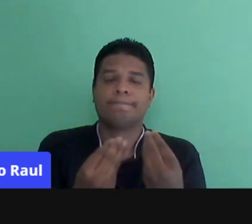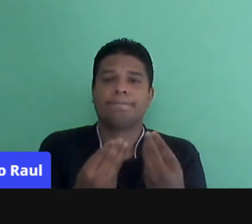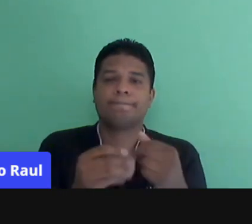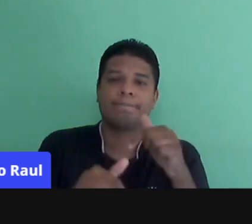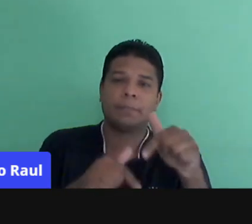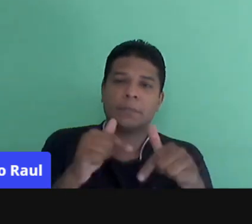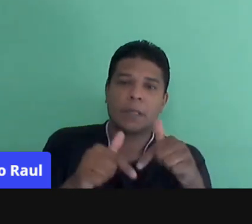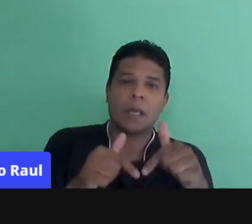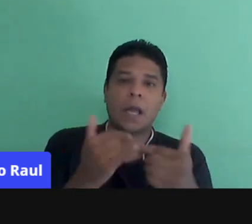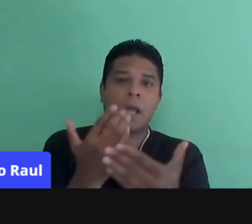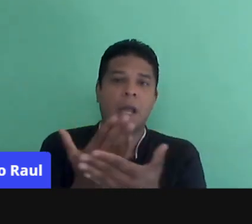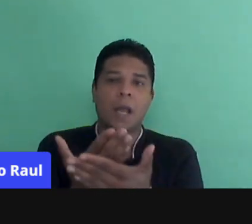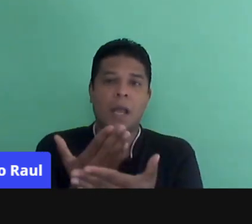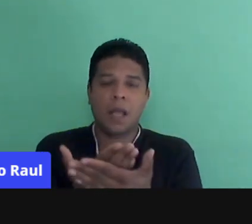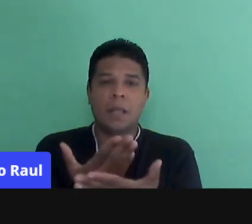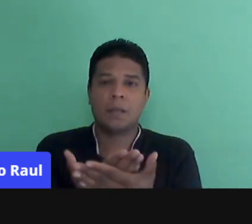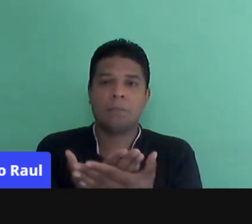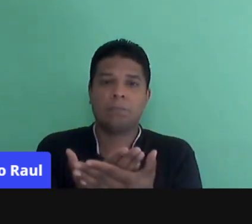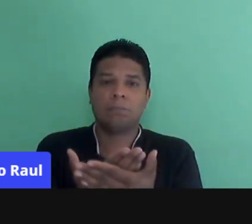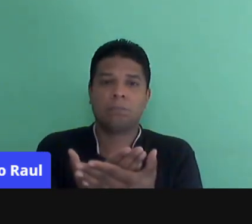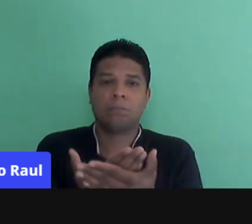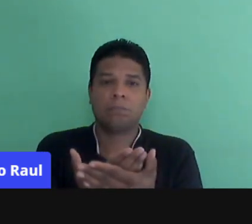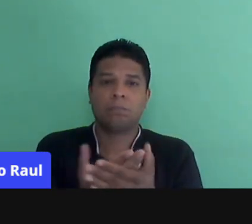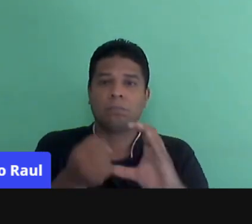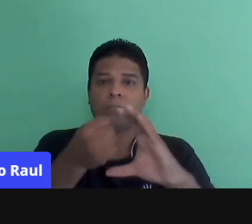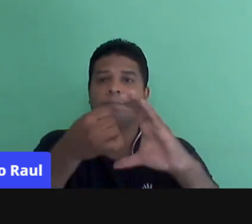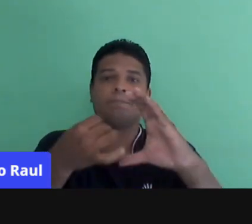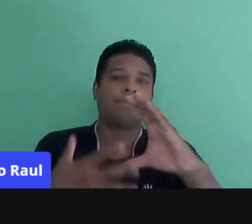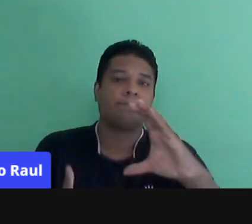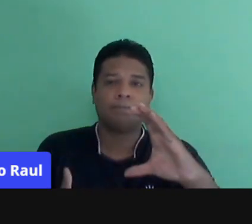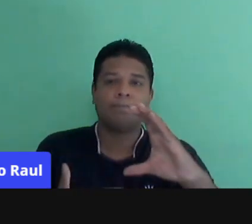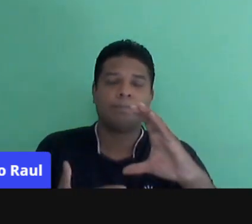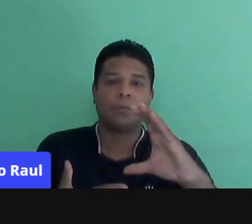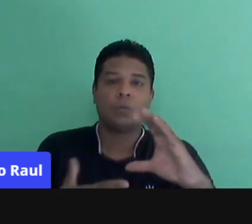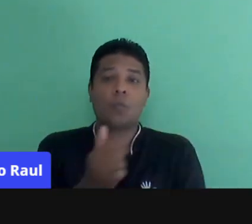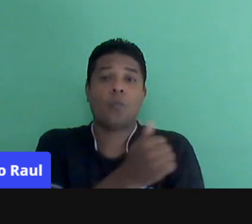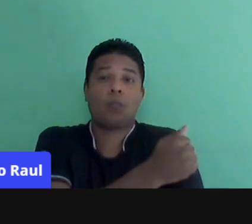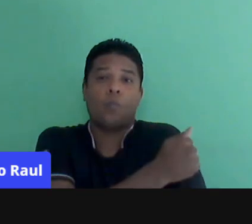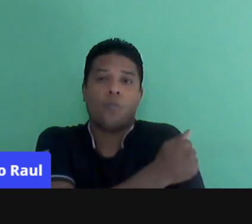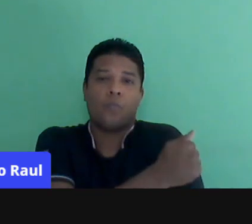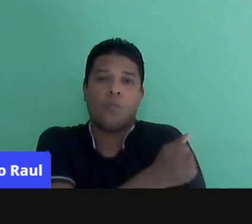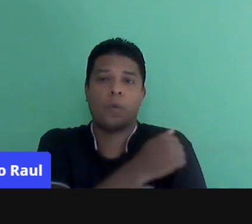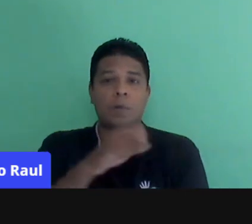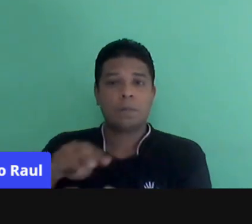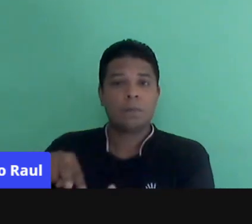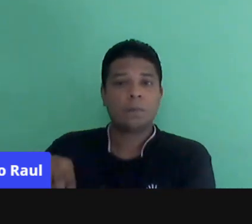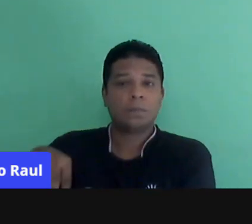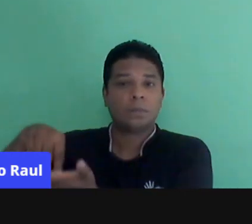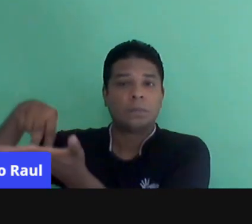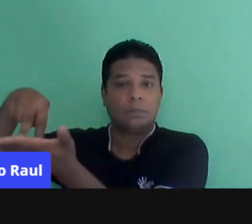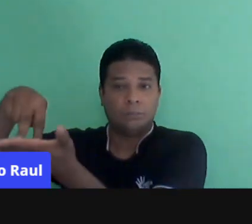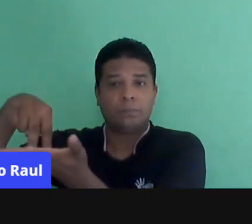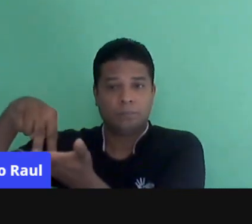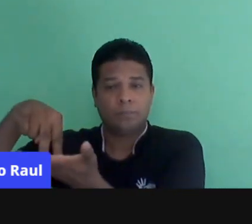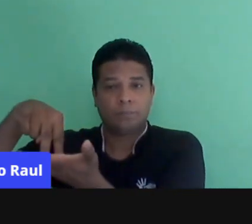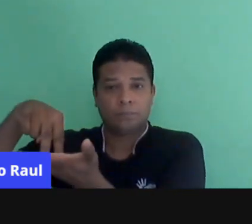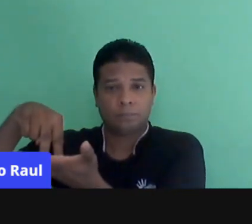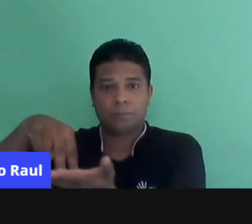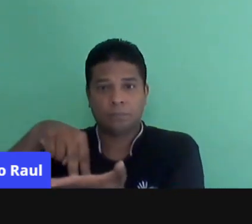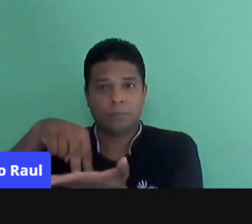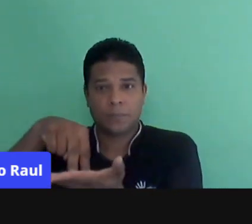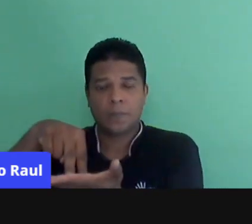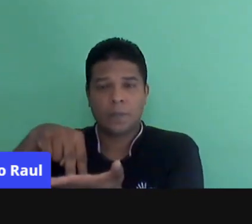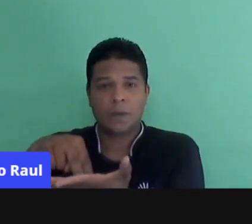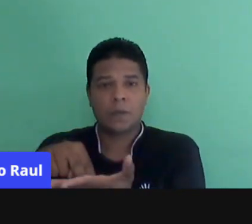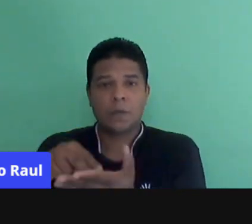a aula, ela tem por característica a participação do aluno. São os alunos que vão conduzir, de certa